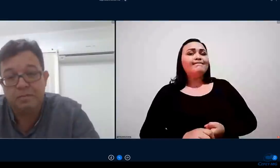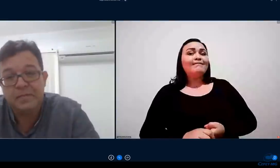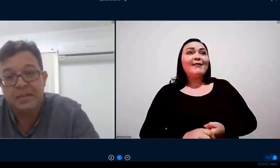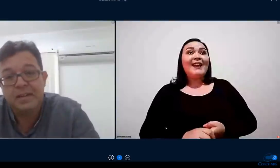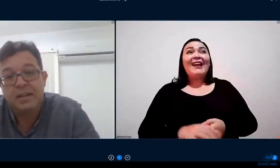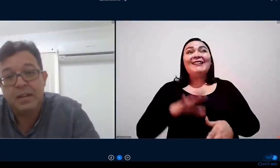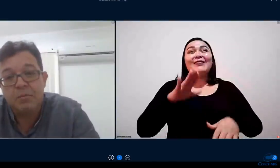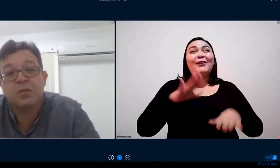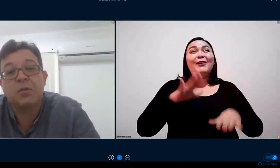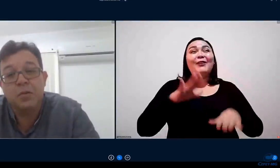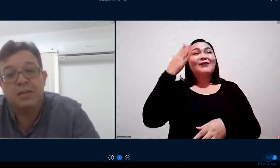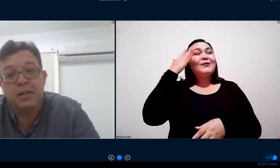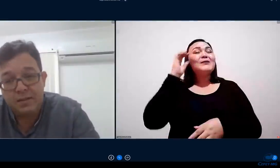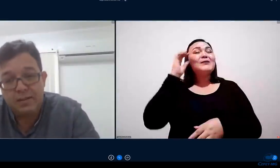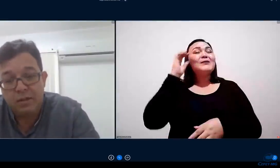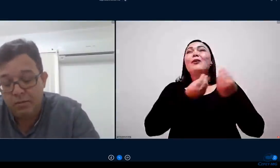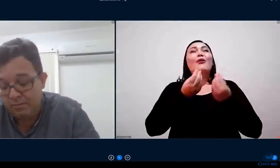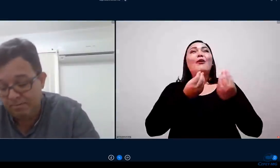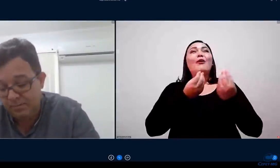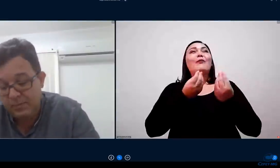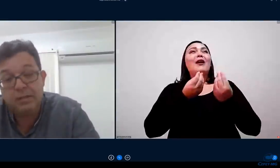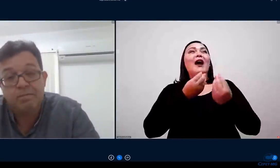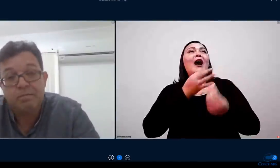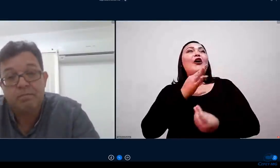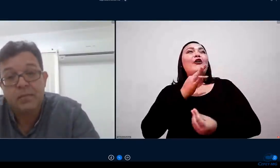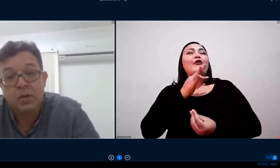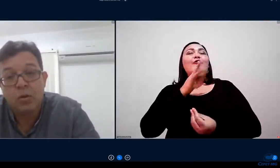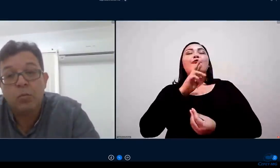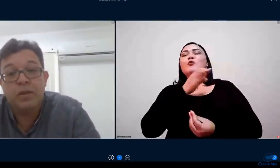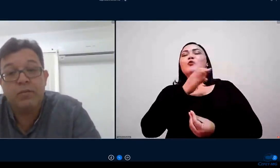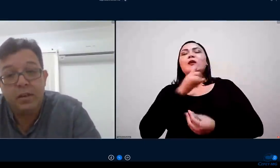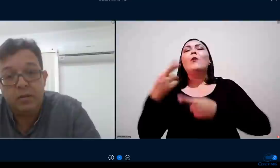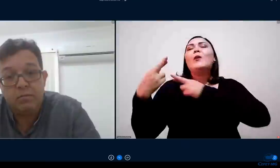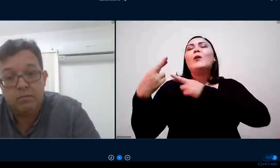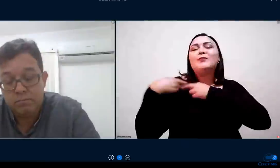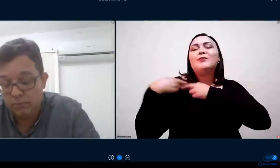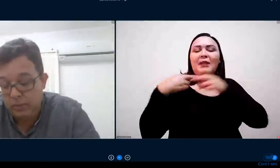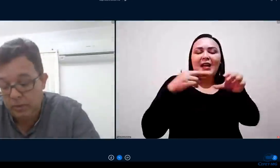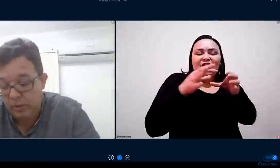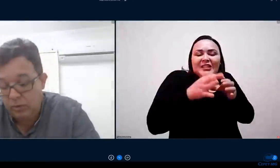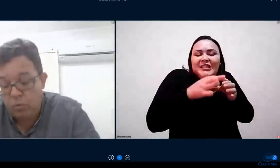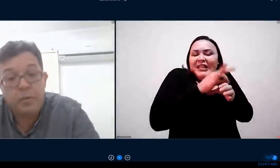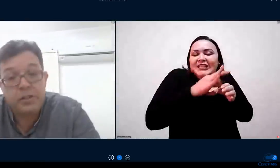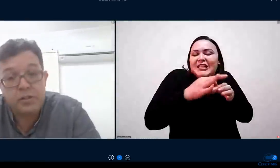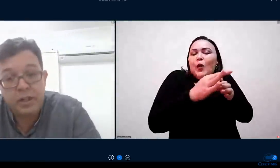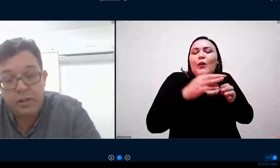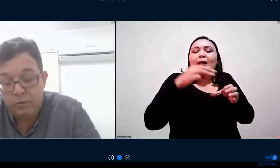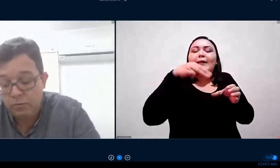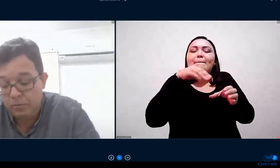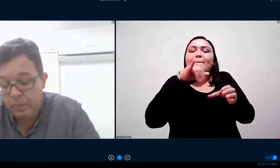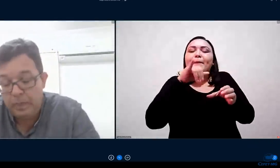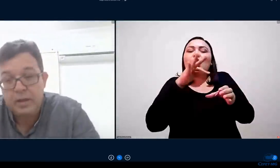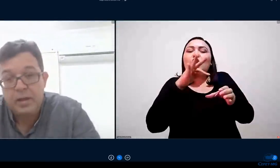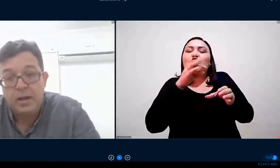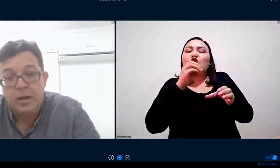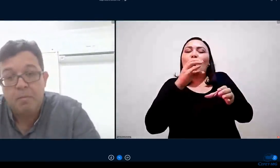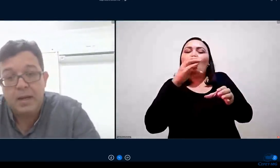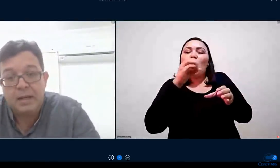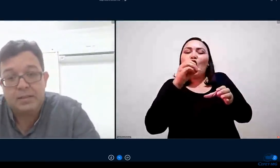função da mitocôndria na célula né como deveriam e como é de direito